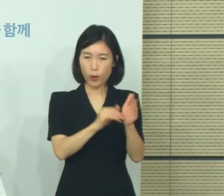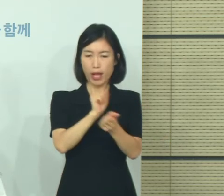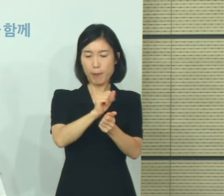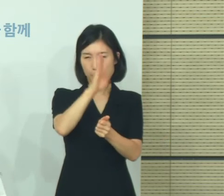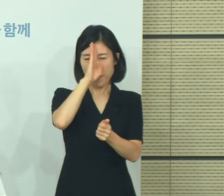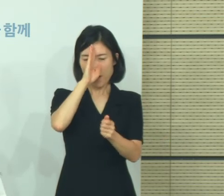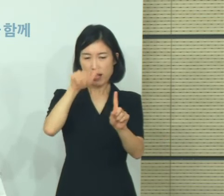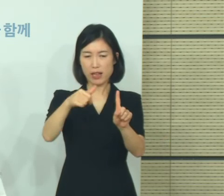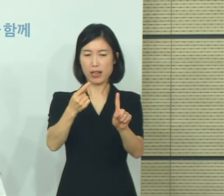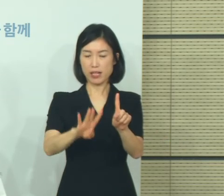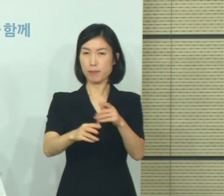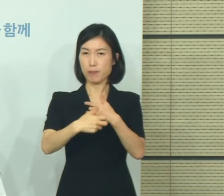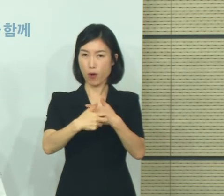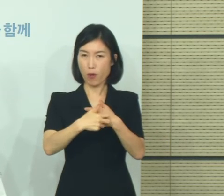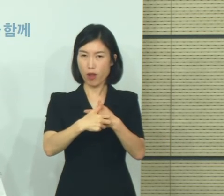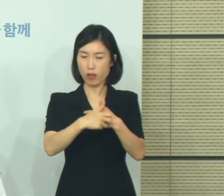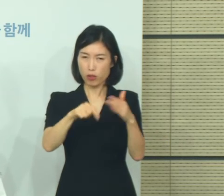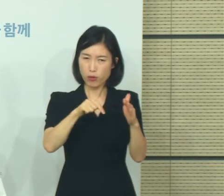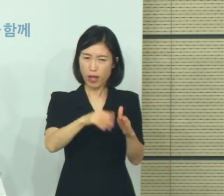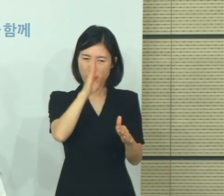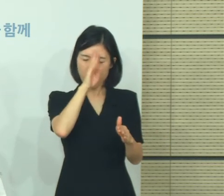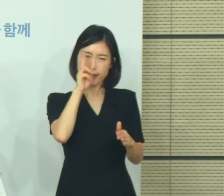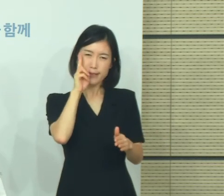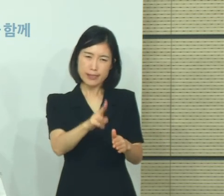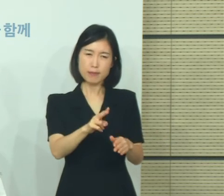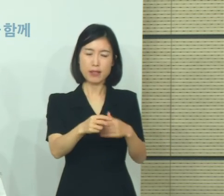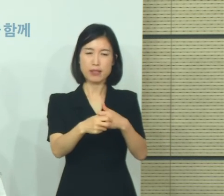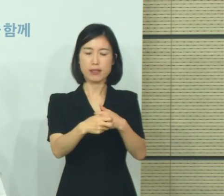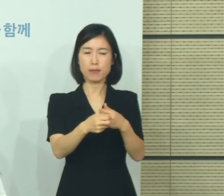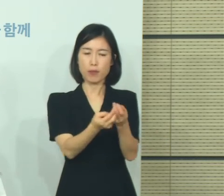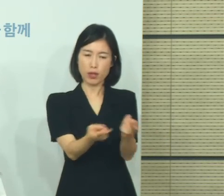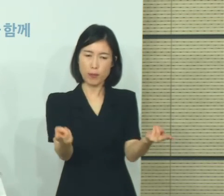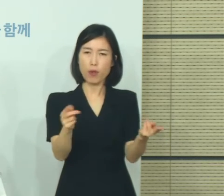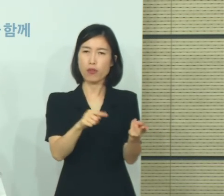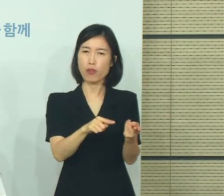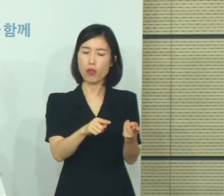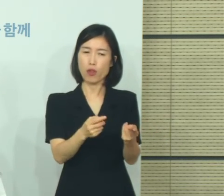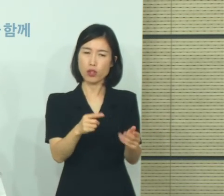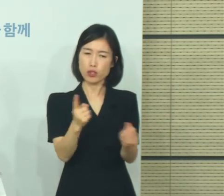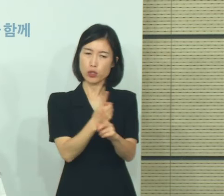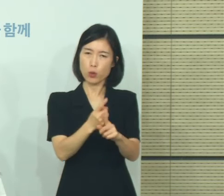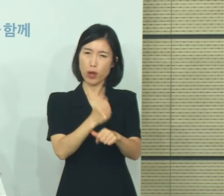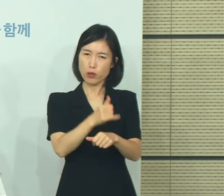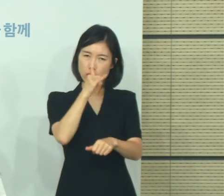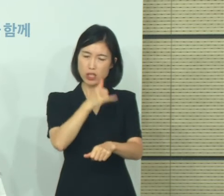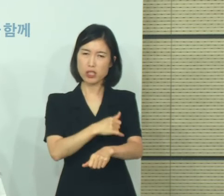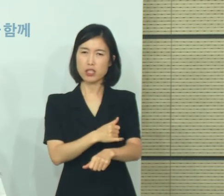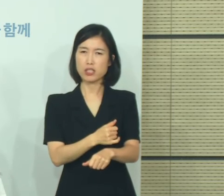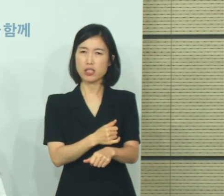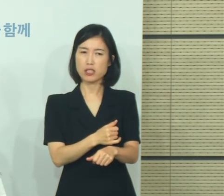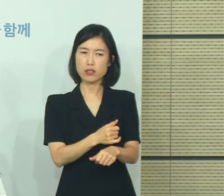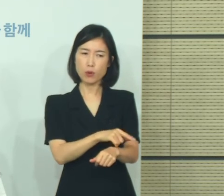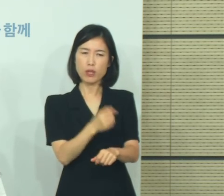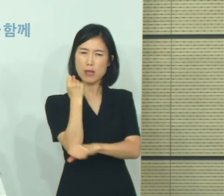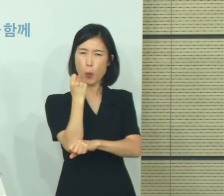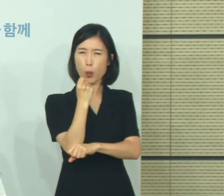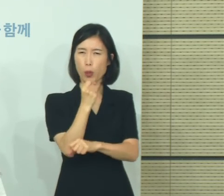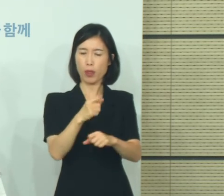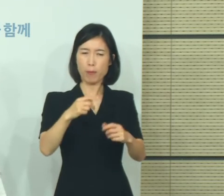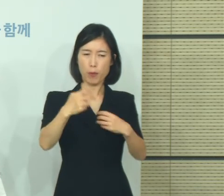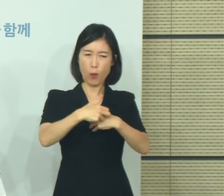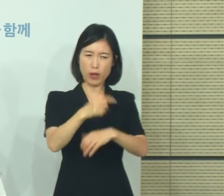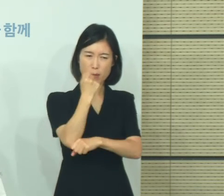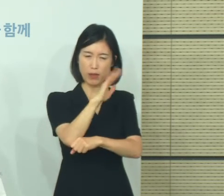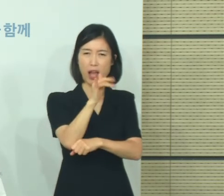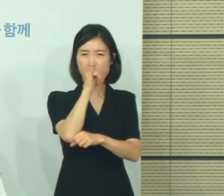중에서는 중환자 치료를 할 수 있는 역량 그리고 시설 이런 부분들이 약간 인력의 보조만 있으면 운용을